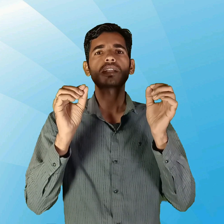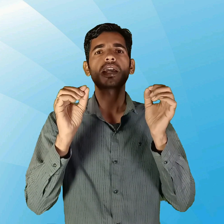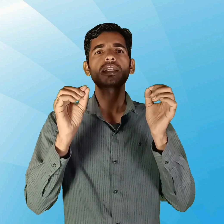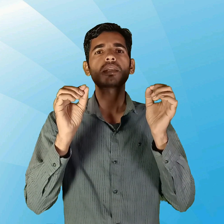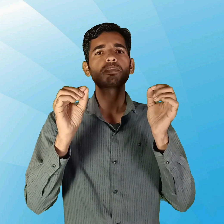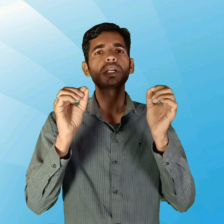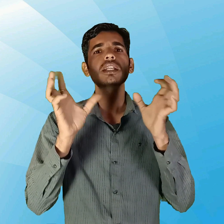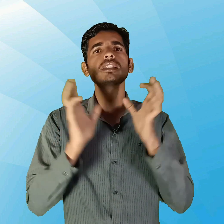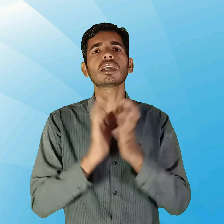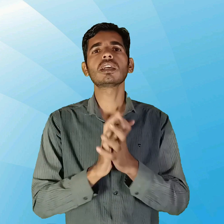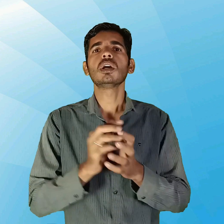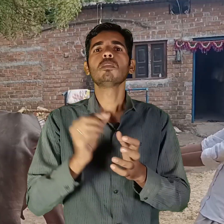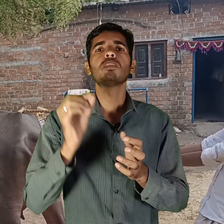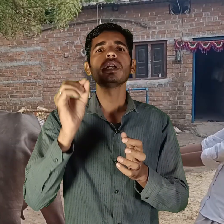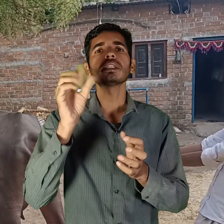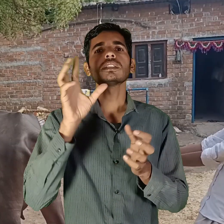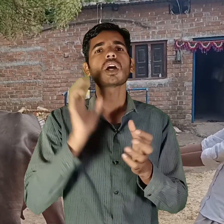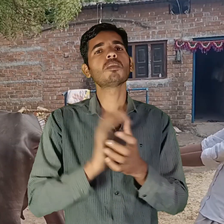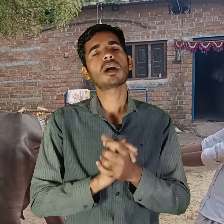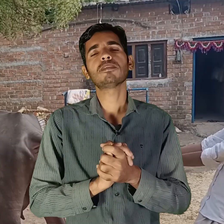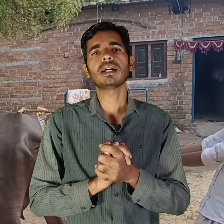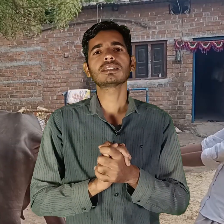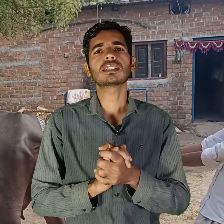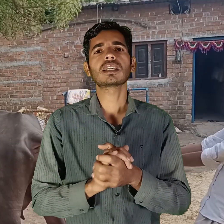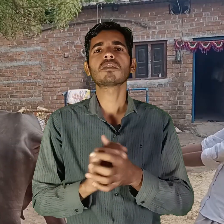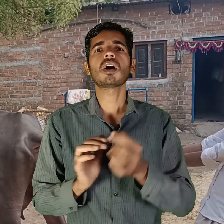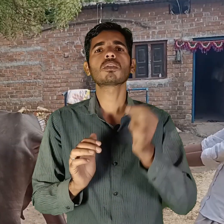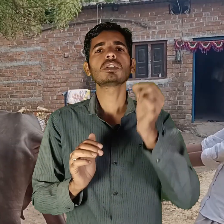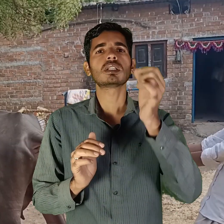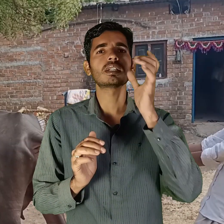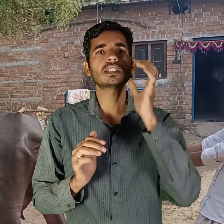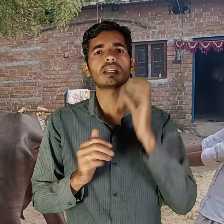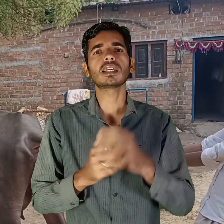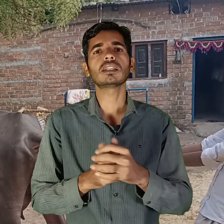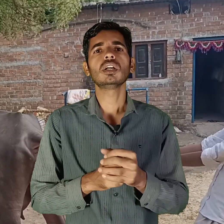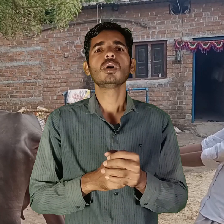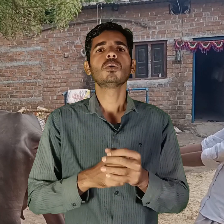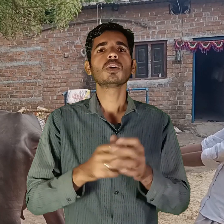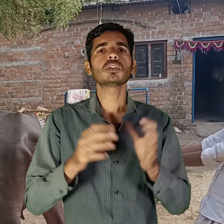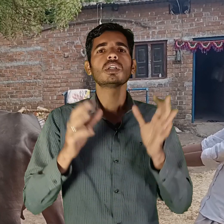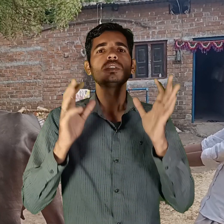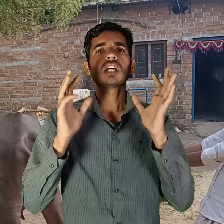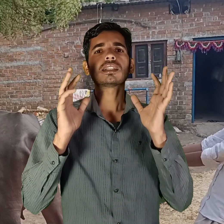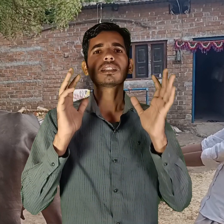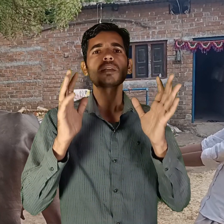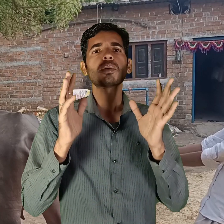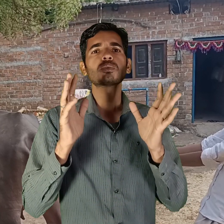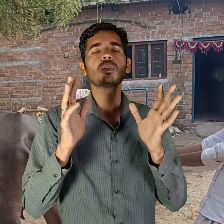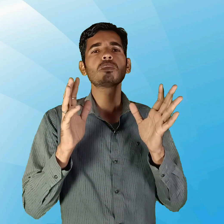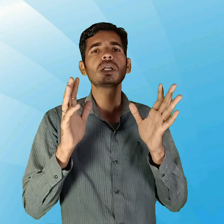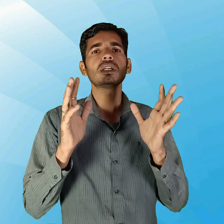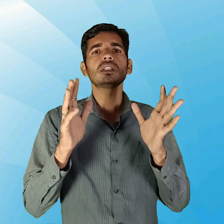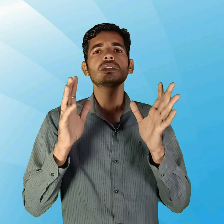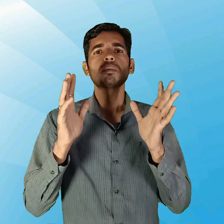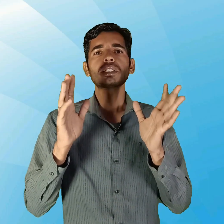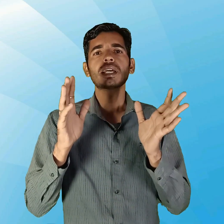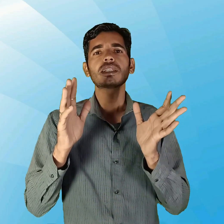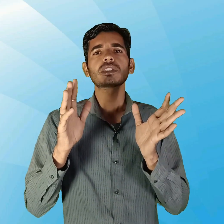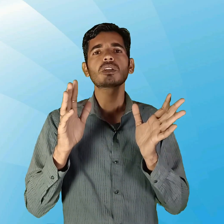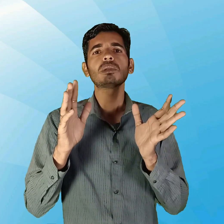पेड़ों के